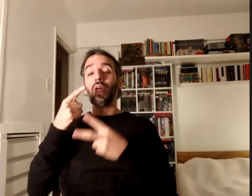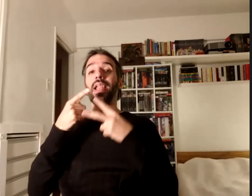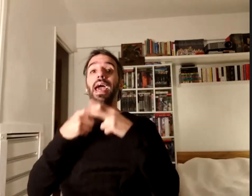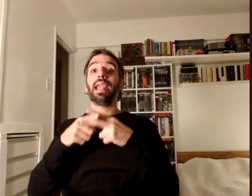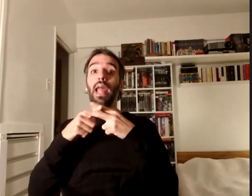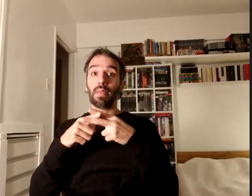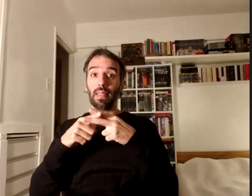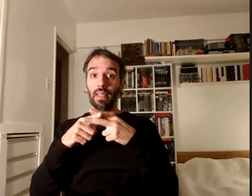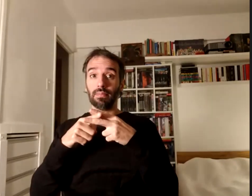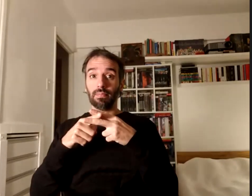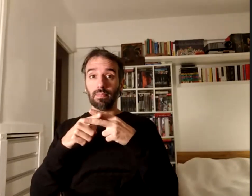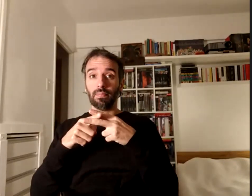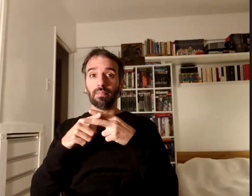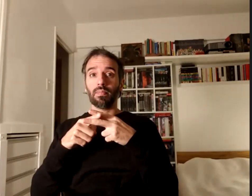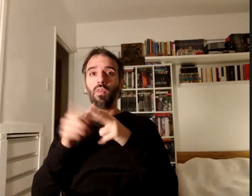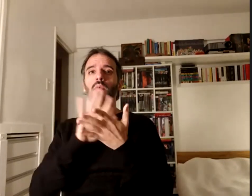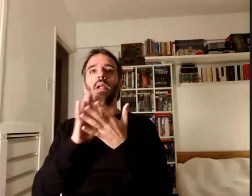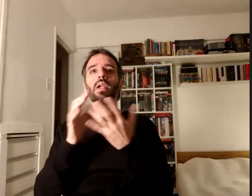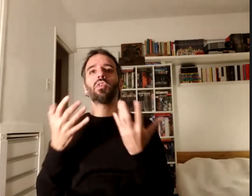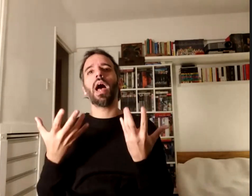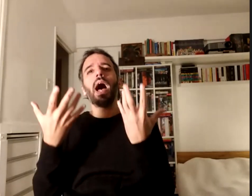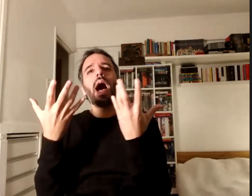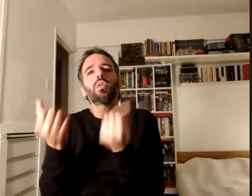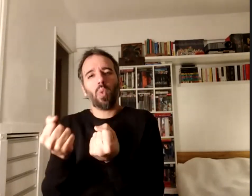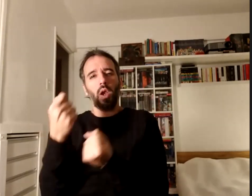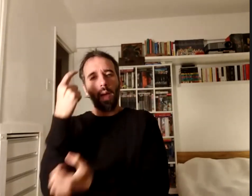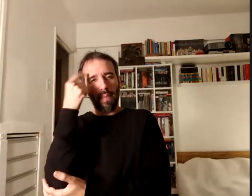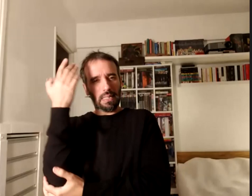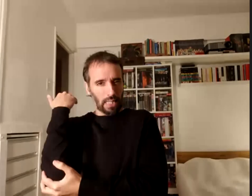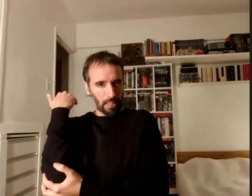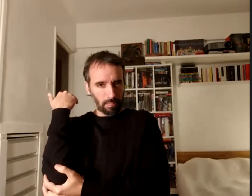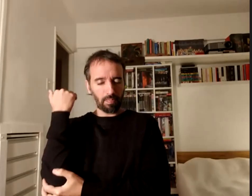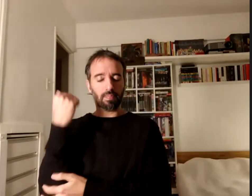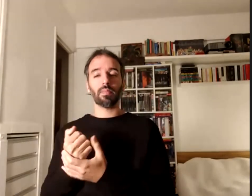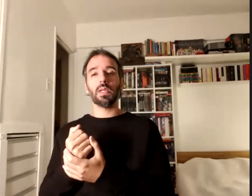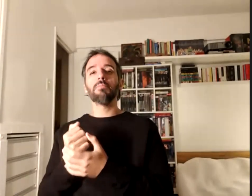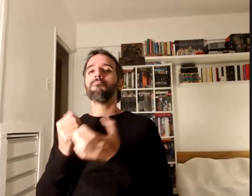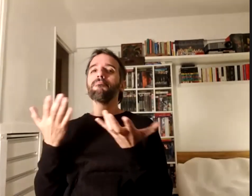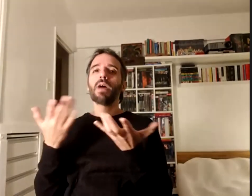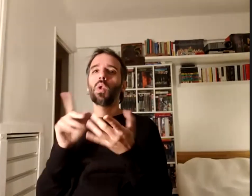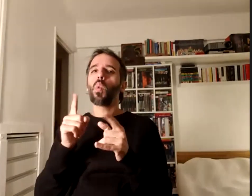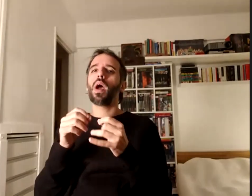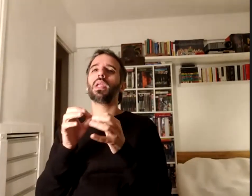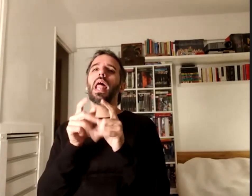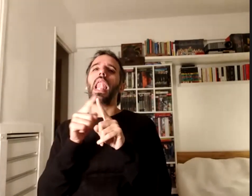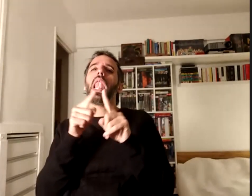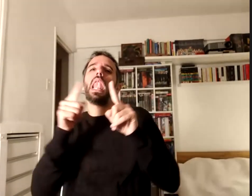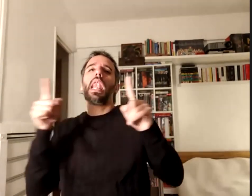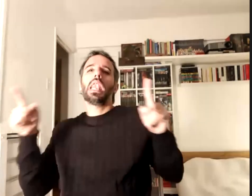nos nos ayudaron a pensar aunque no haya habido una larga trayectoria de estudios sobre discapacidad